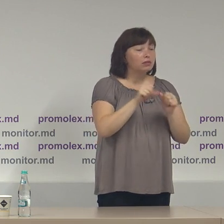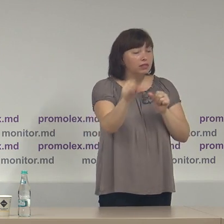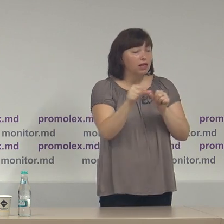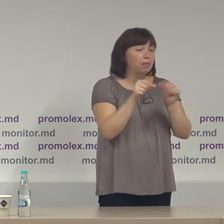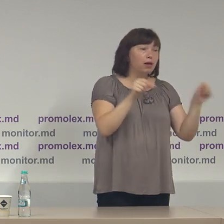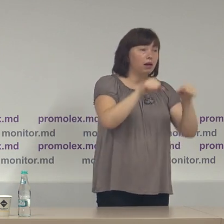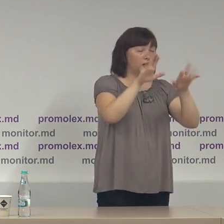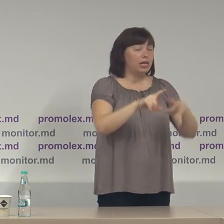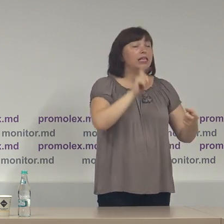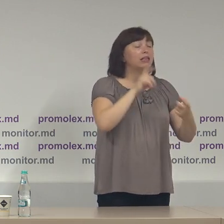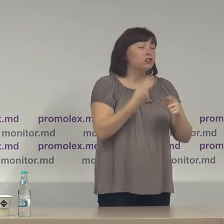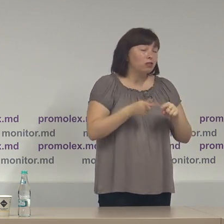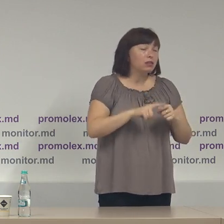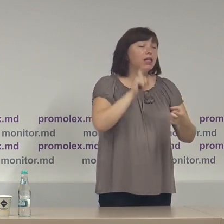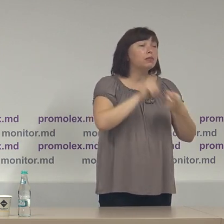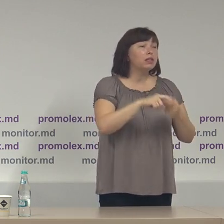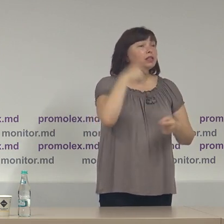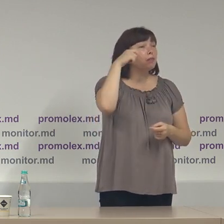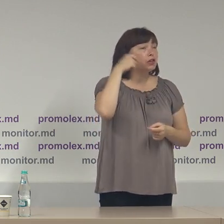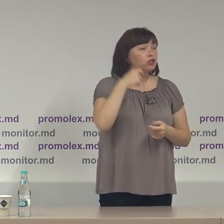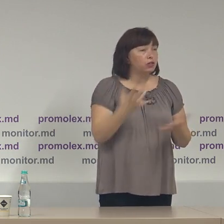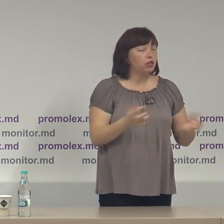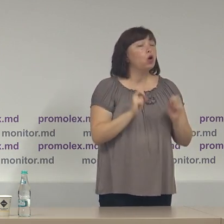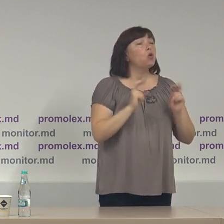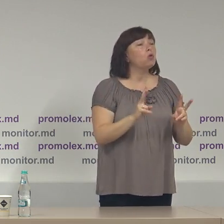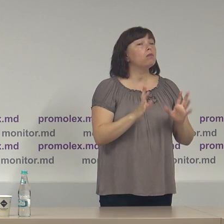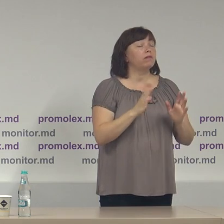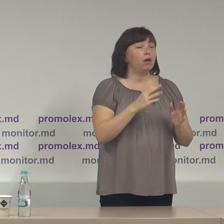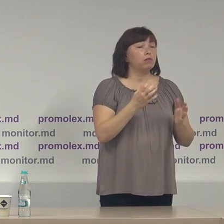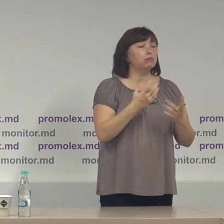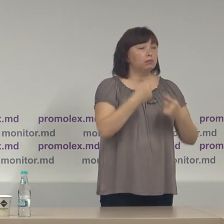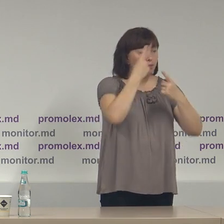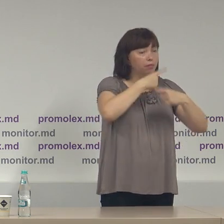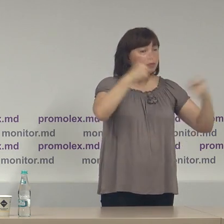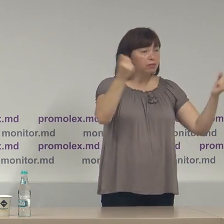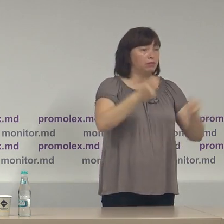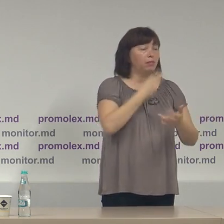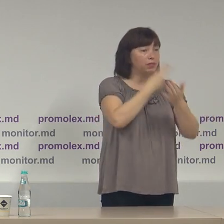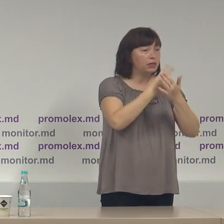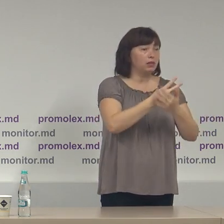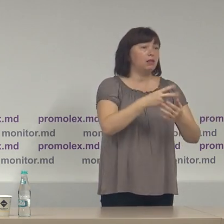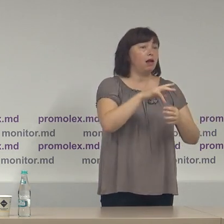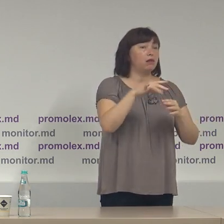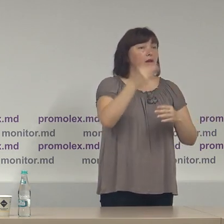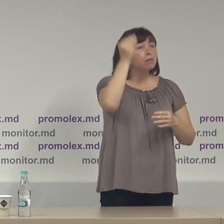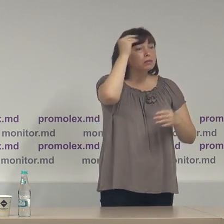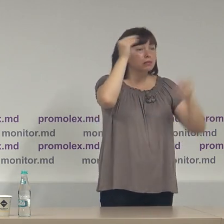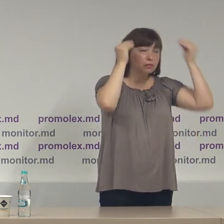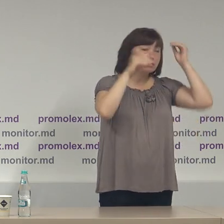depinde de președinte cum va prezenta opiniei publici de ceea ce a făcut sau ceea ce nu a făcut